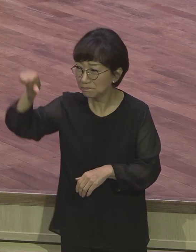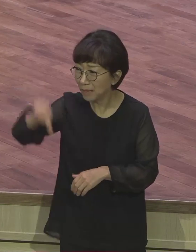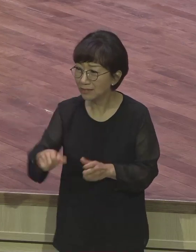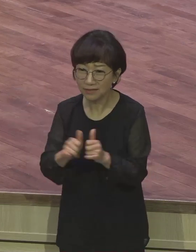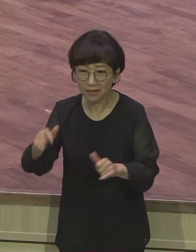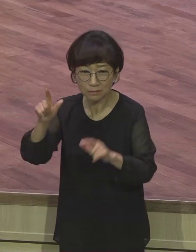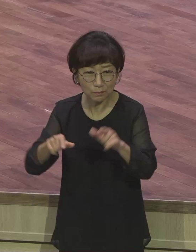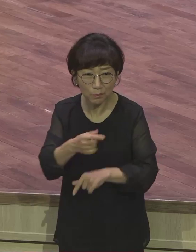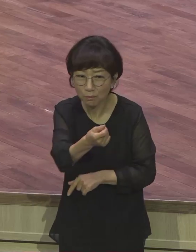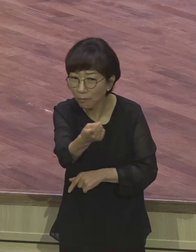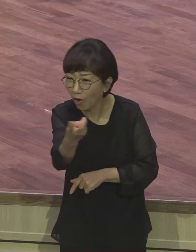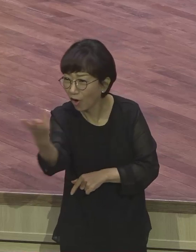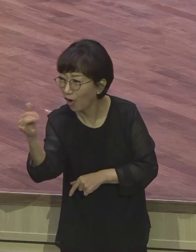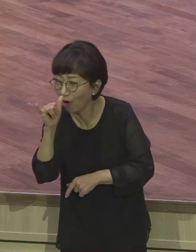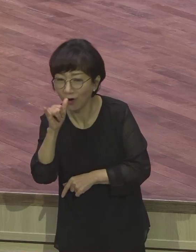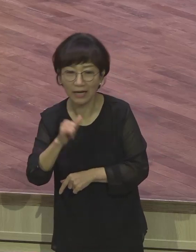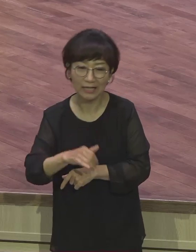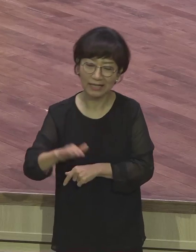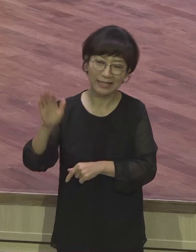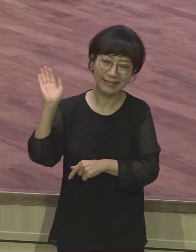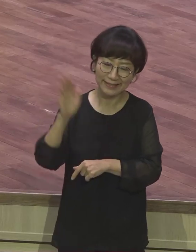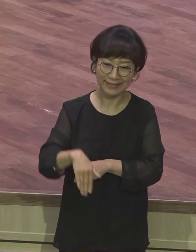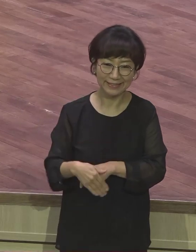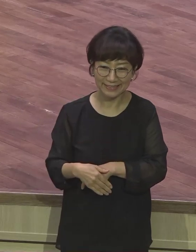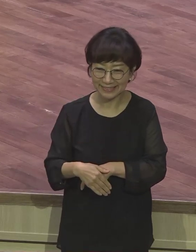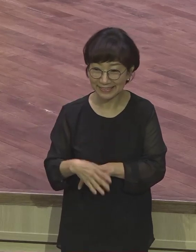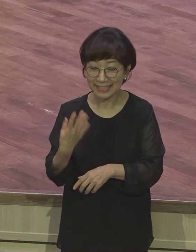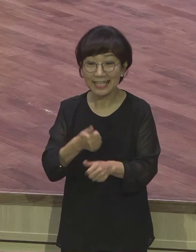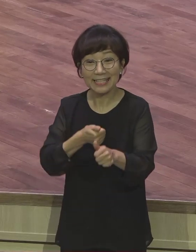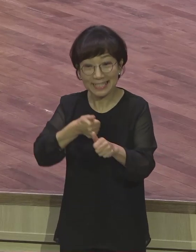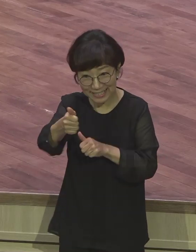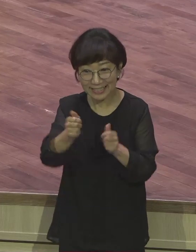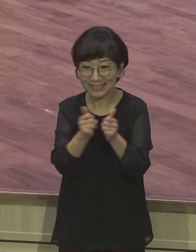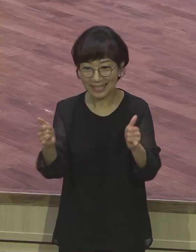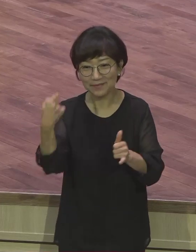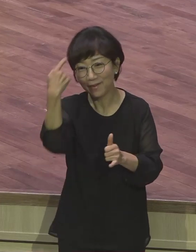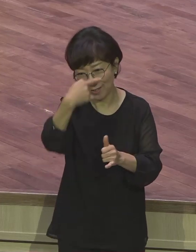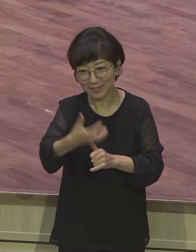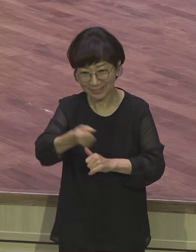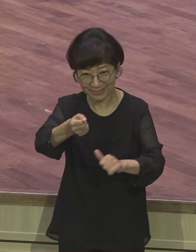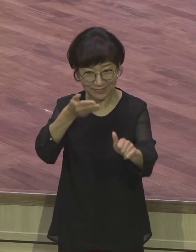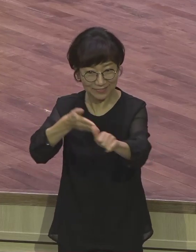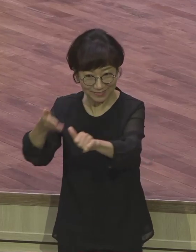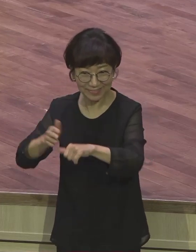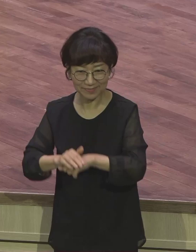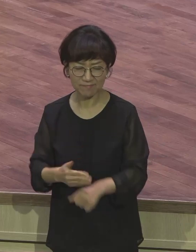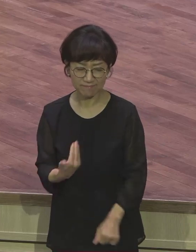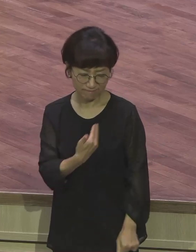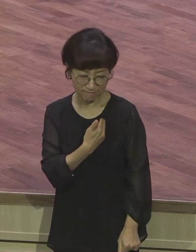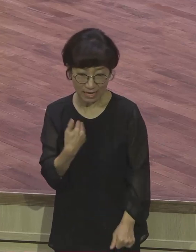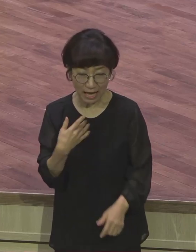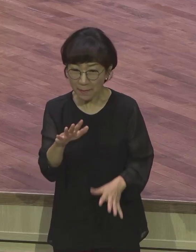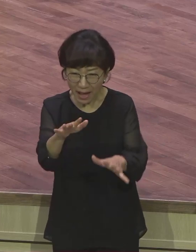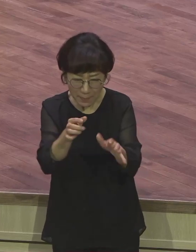속지 마시기 바랍니다. 이긴 자의 모습. 그것도 넉넉히 아슬아슬하게 된 게 아니고